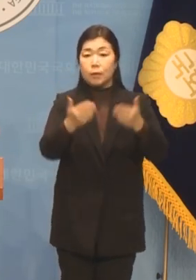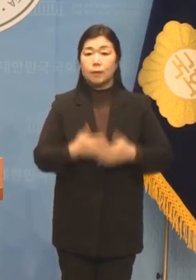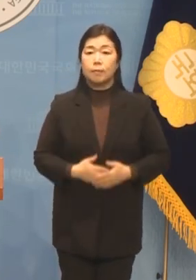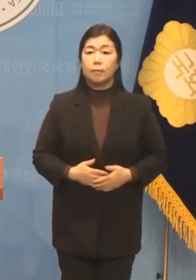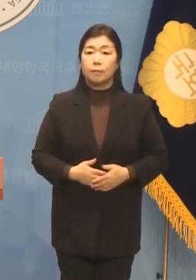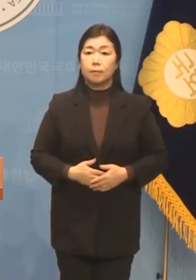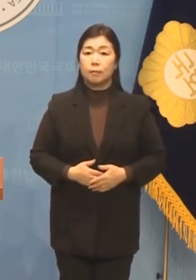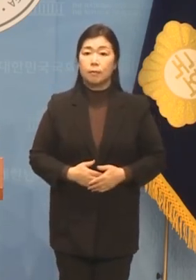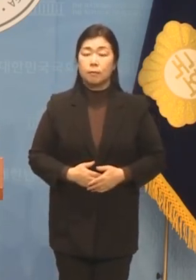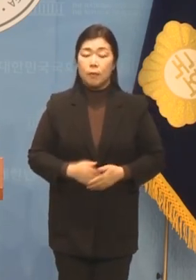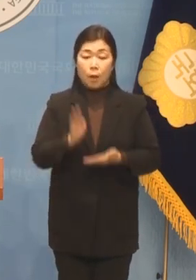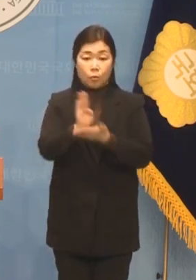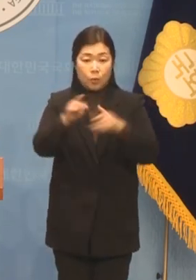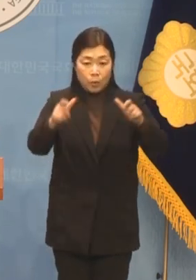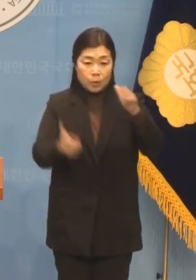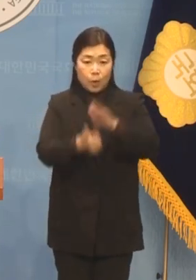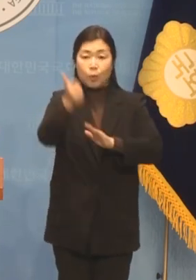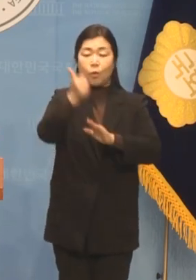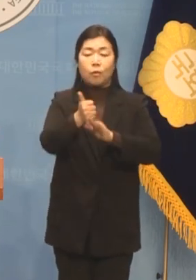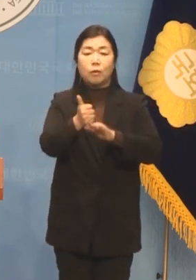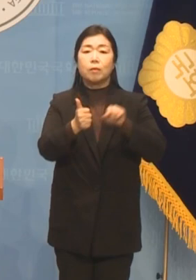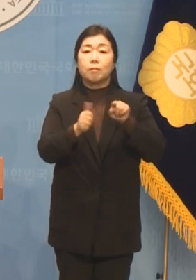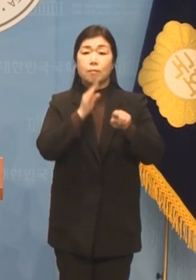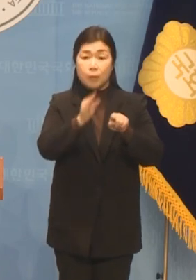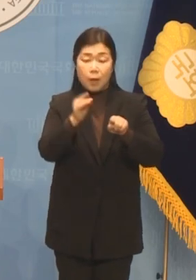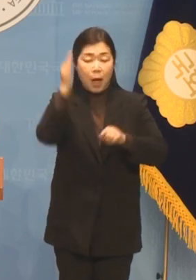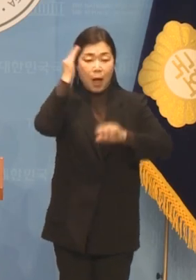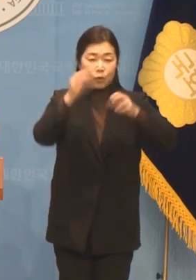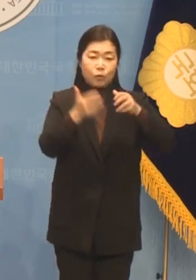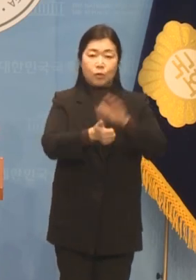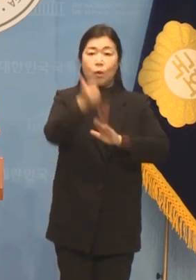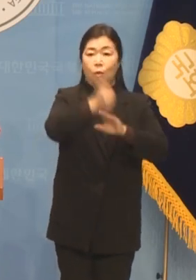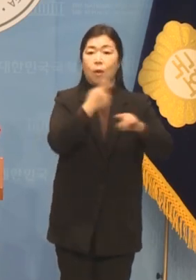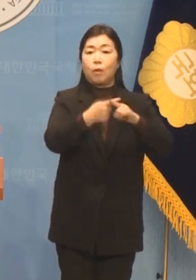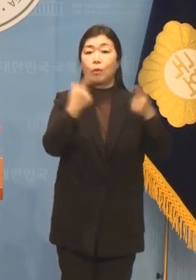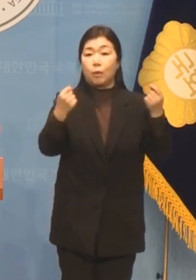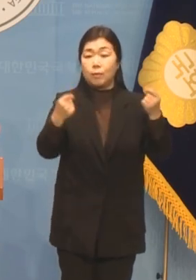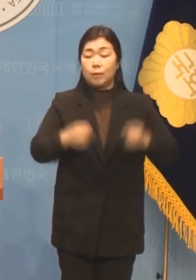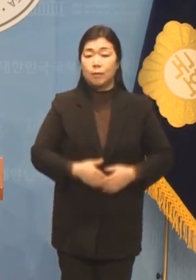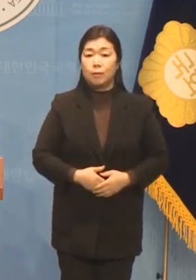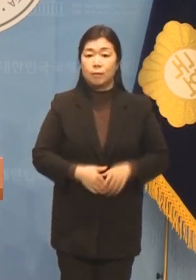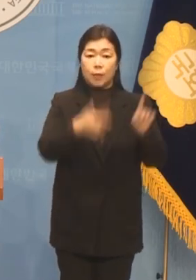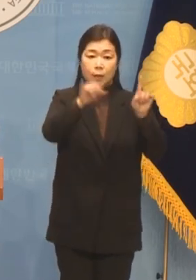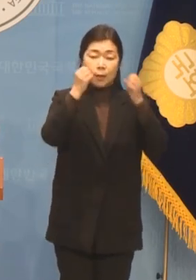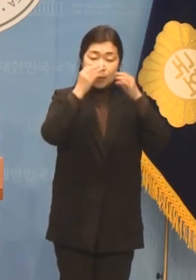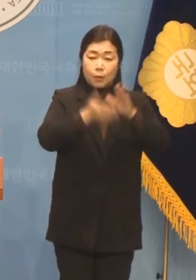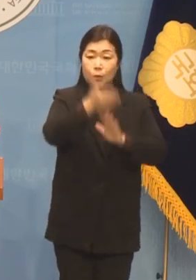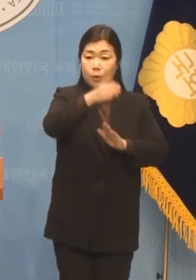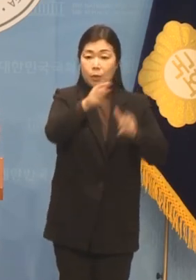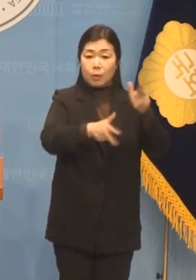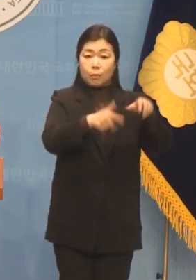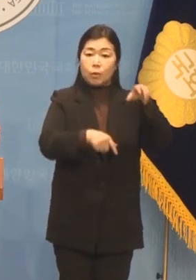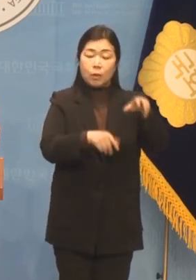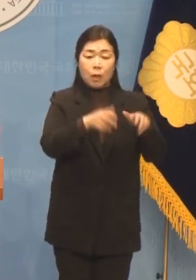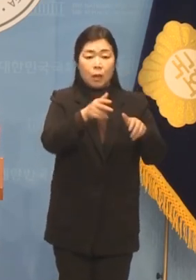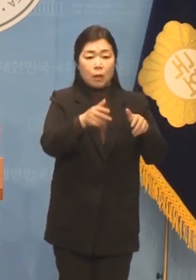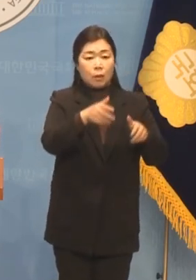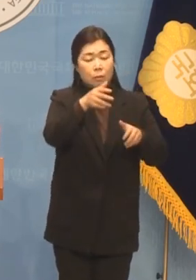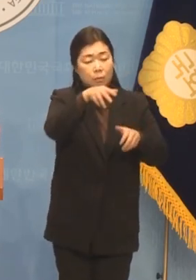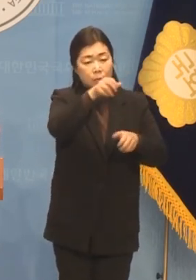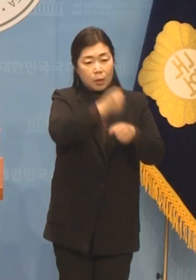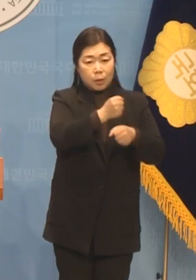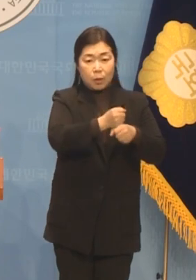분당의 성공은 곧 대한민국의 성공입니다 1기 신도시 사업지 중 최초로 입주를 시작했던